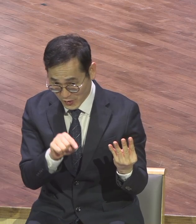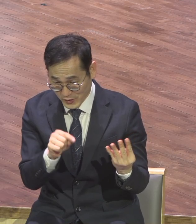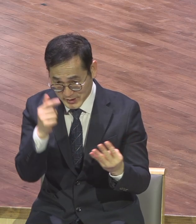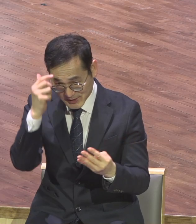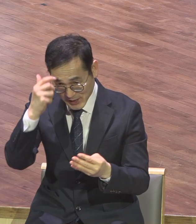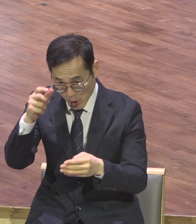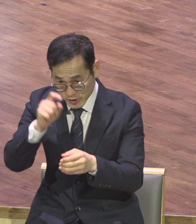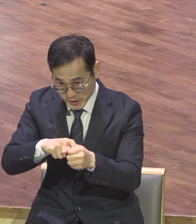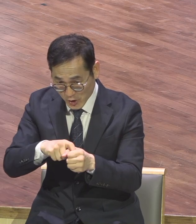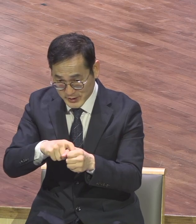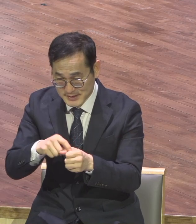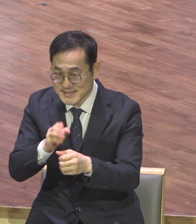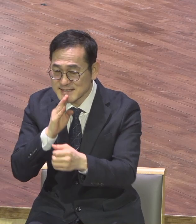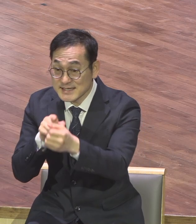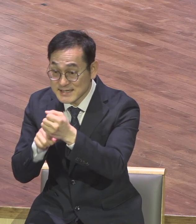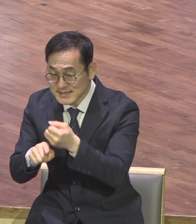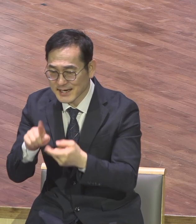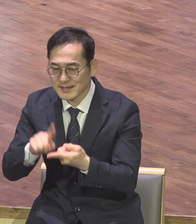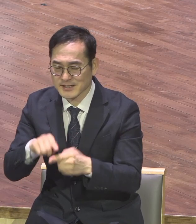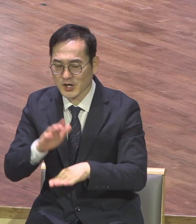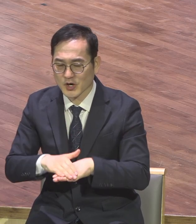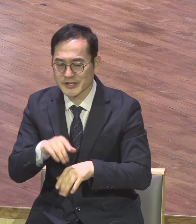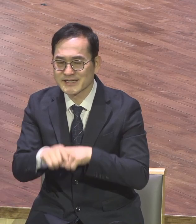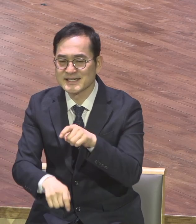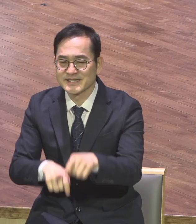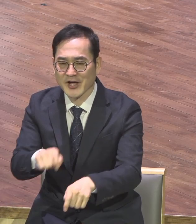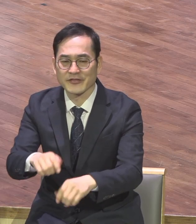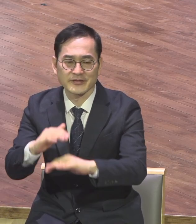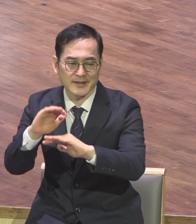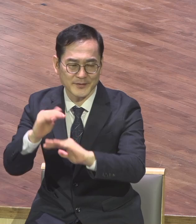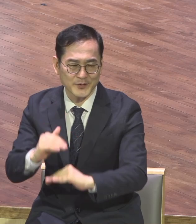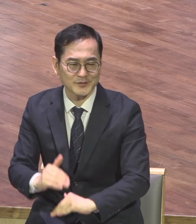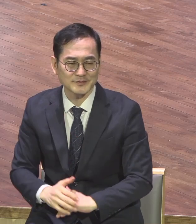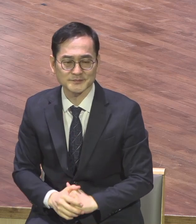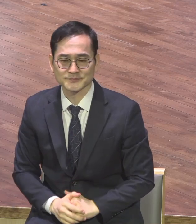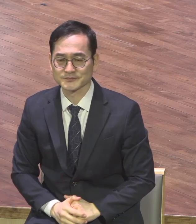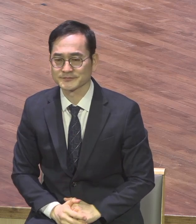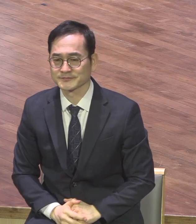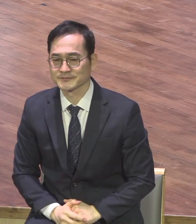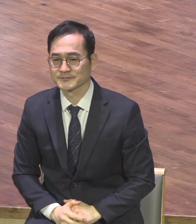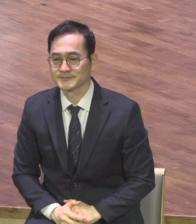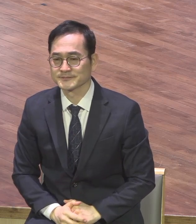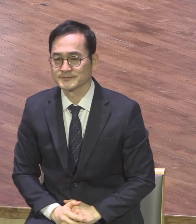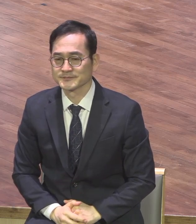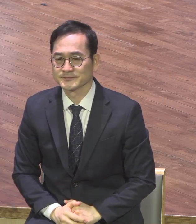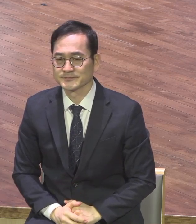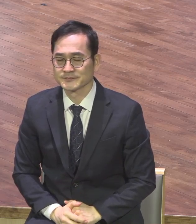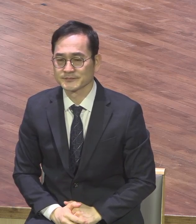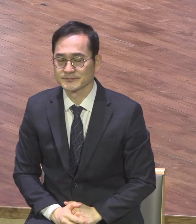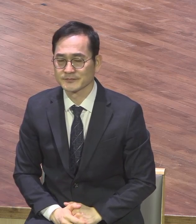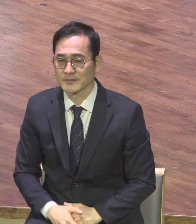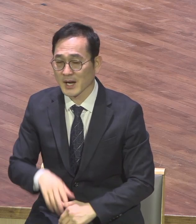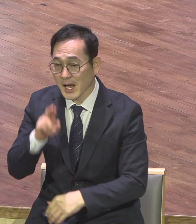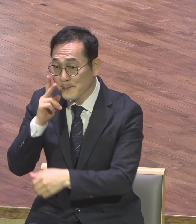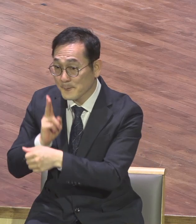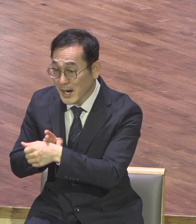실천편으로 시작을 합니다 오늘 말씀을 통해서 사도 바울에 우리가 불우심에